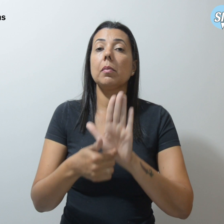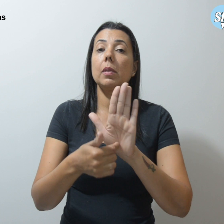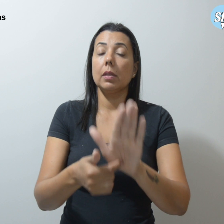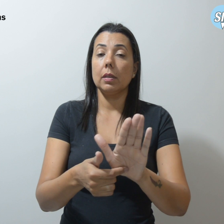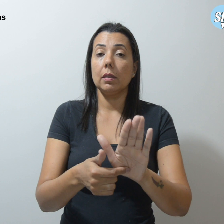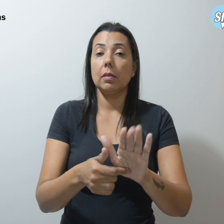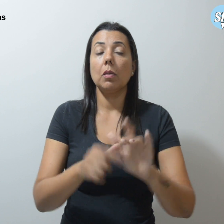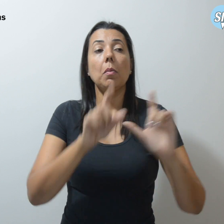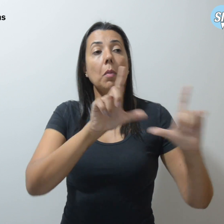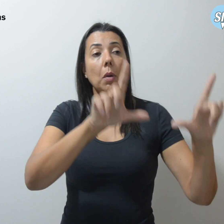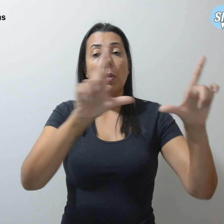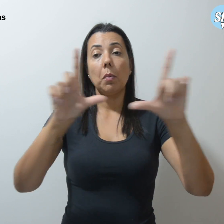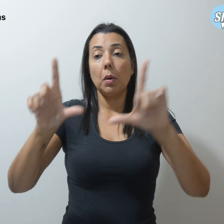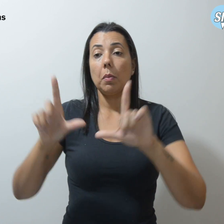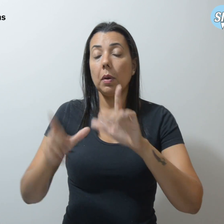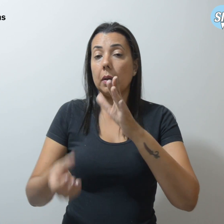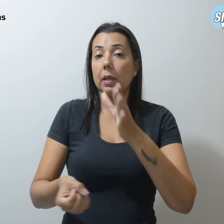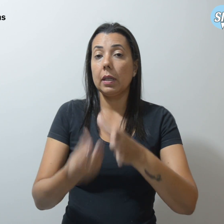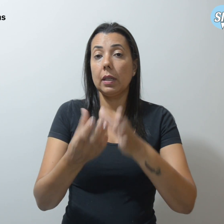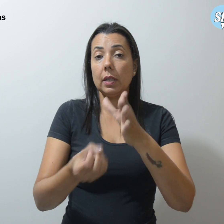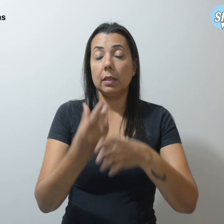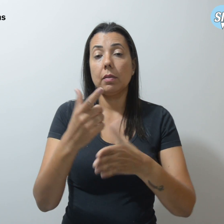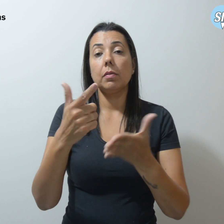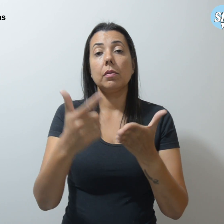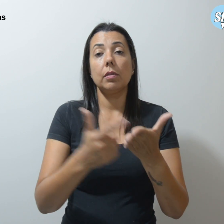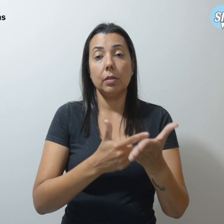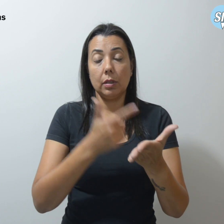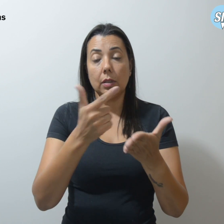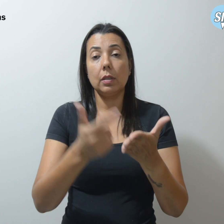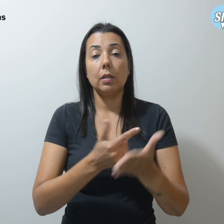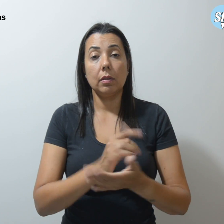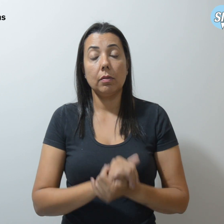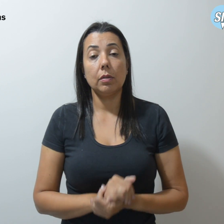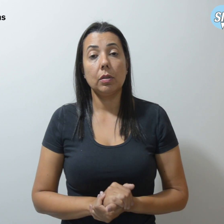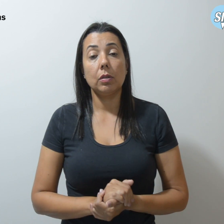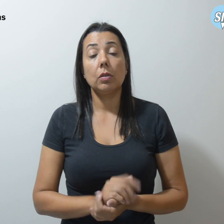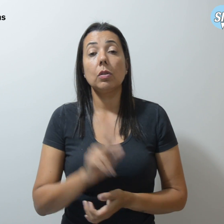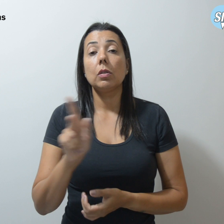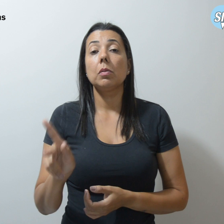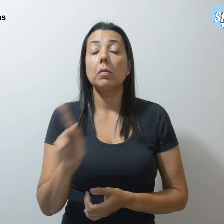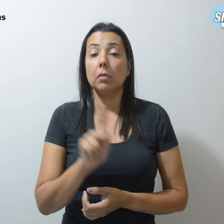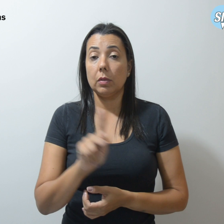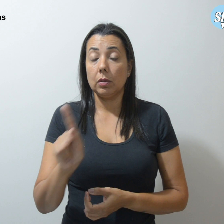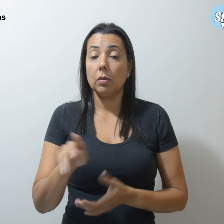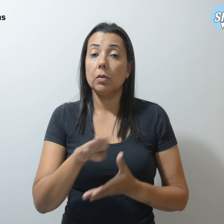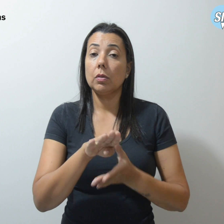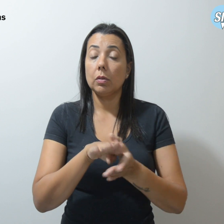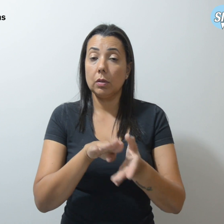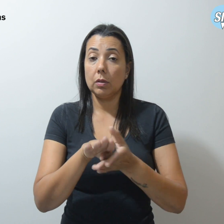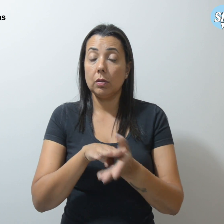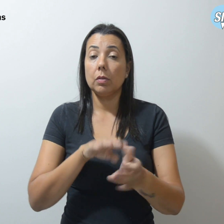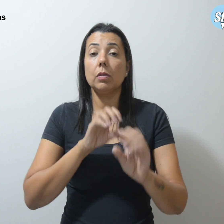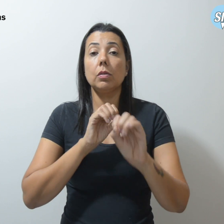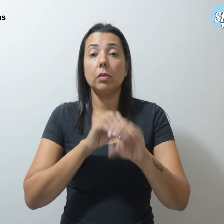pôsteres e lançamento de livros. Os professores e orientadores educacionais